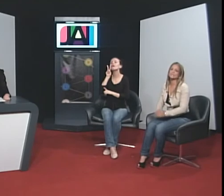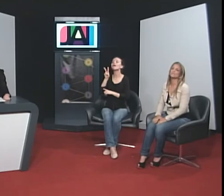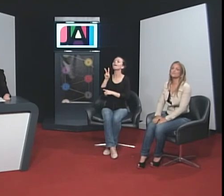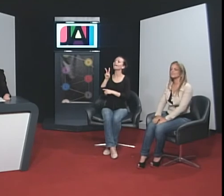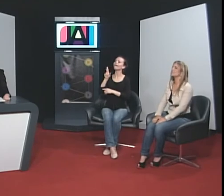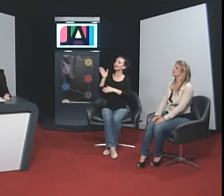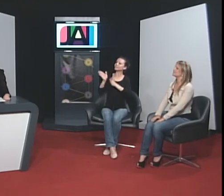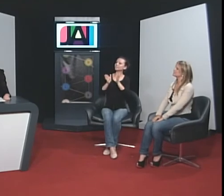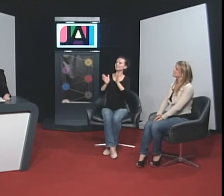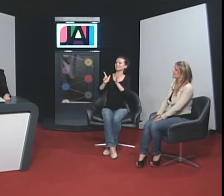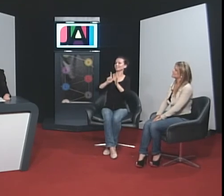aqui na universidade. Obrigada.